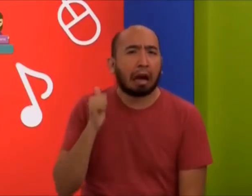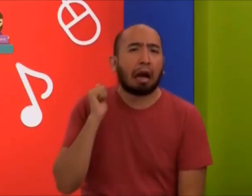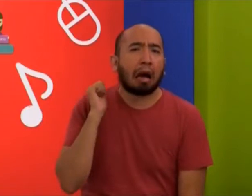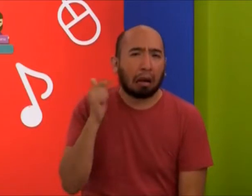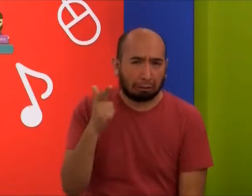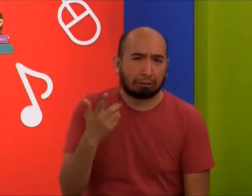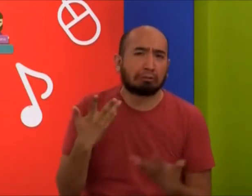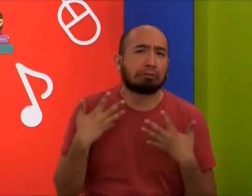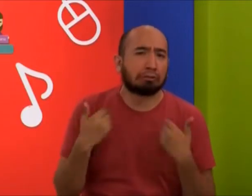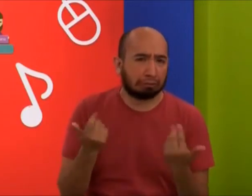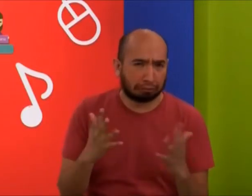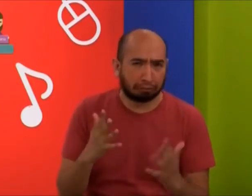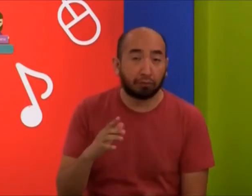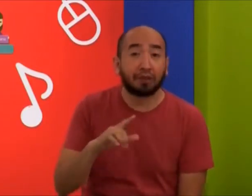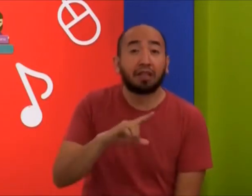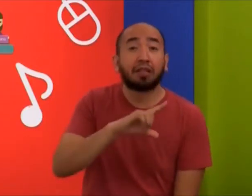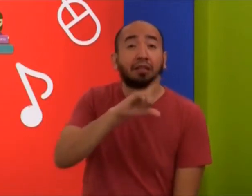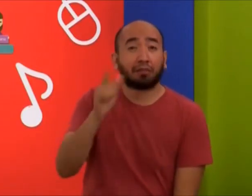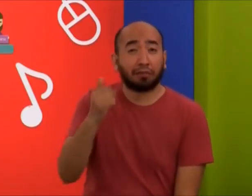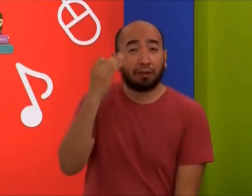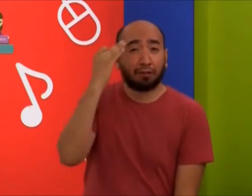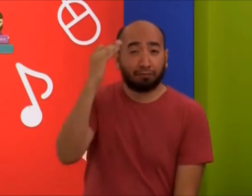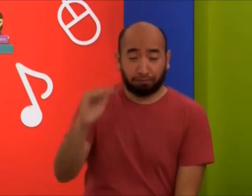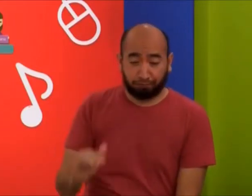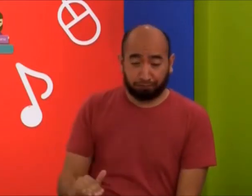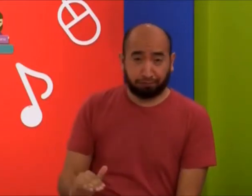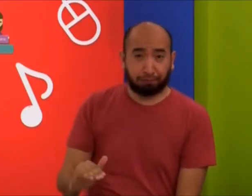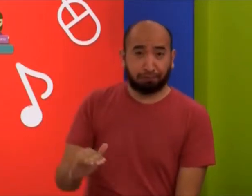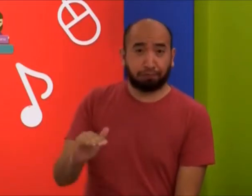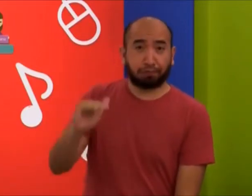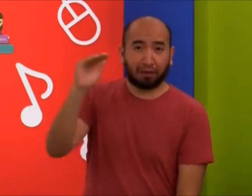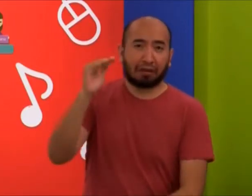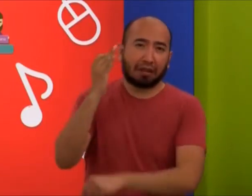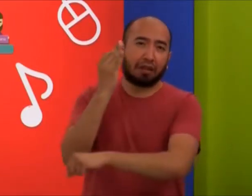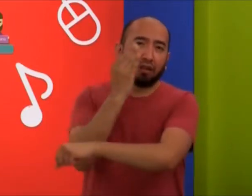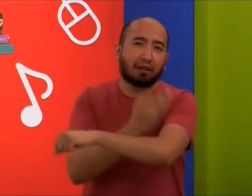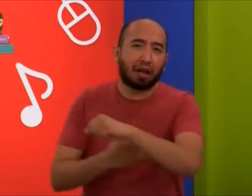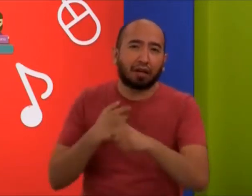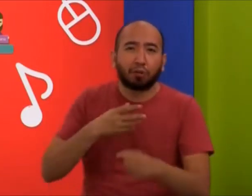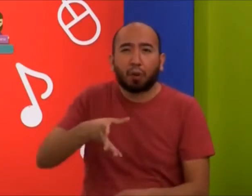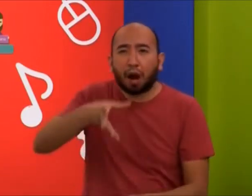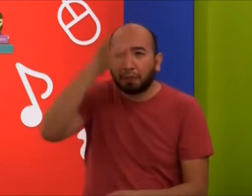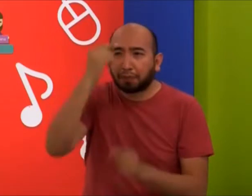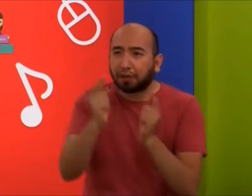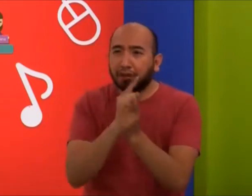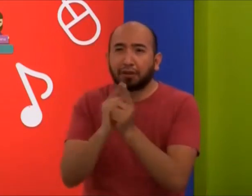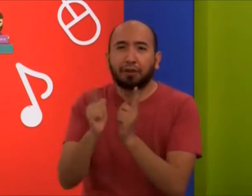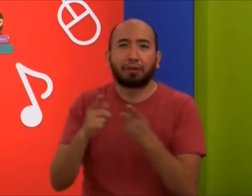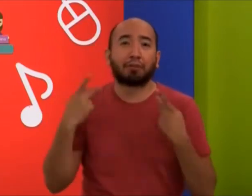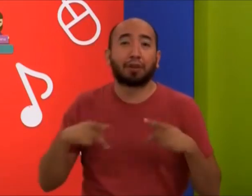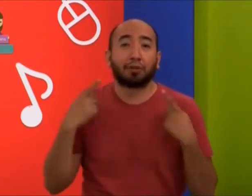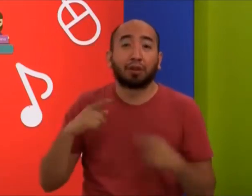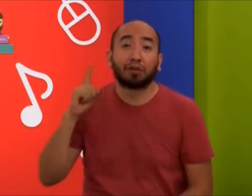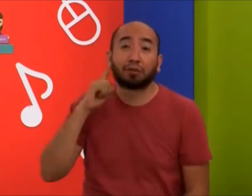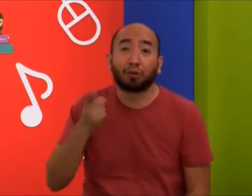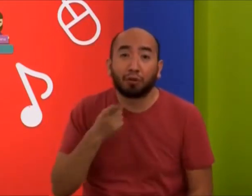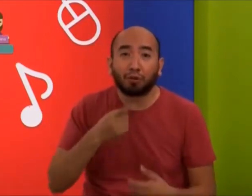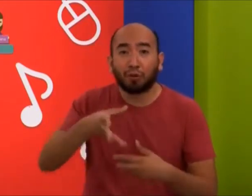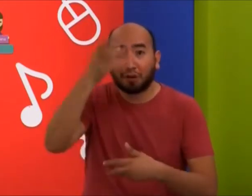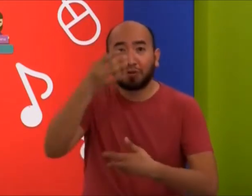fotografía sí entendía y entendía algo más o menos. Después, ya cuando fui creciendo, yo aprendí